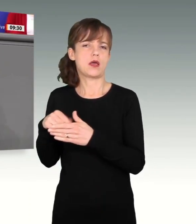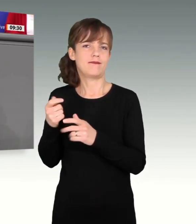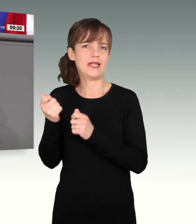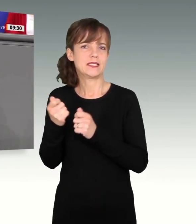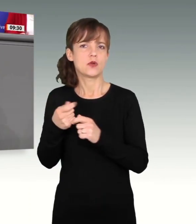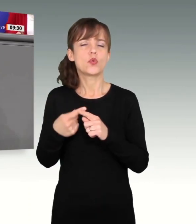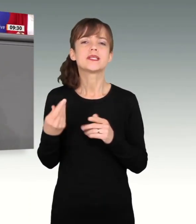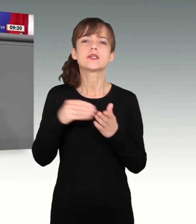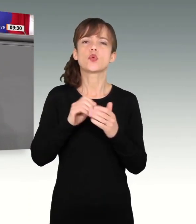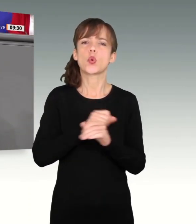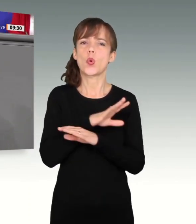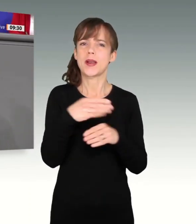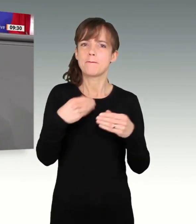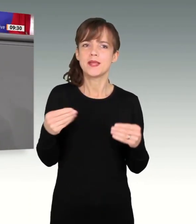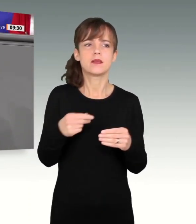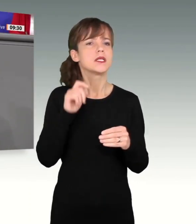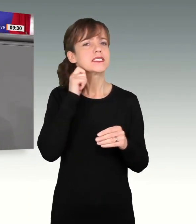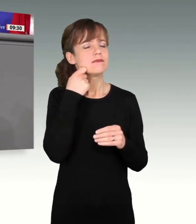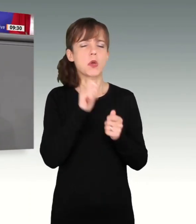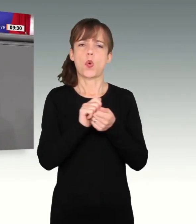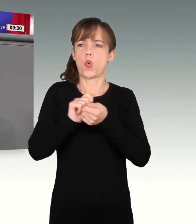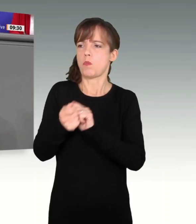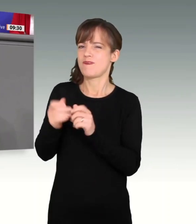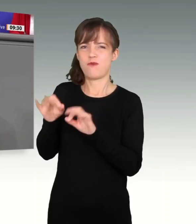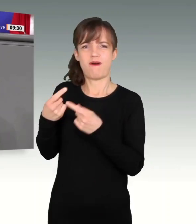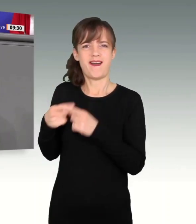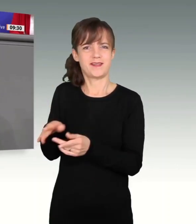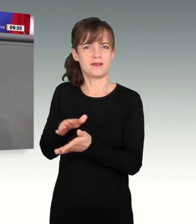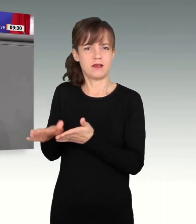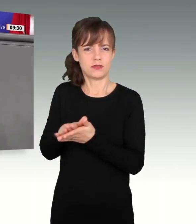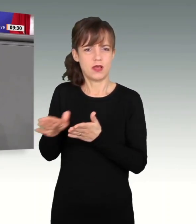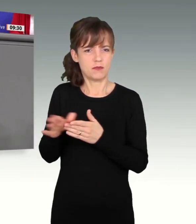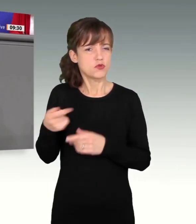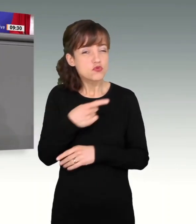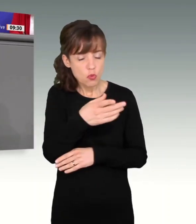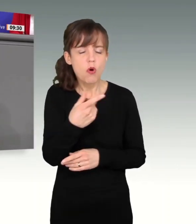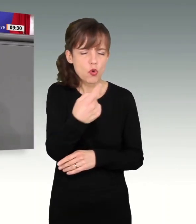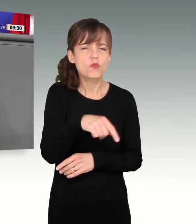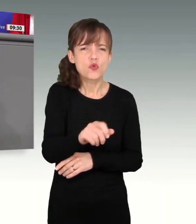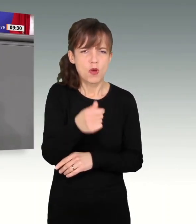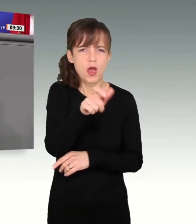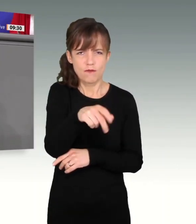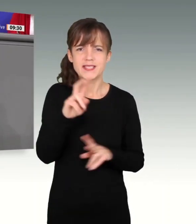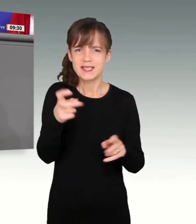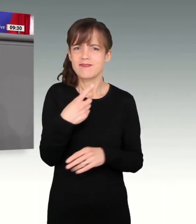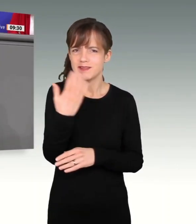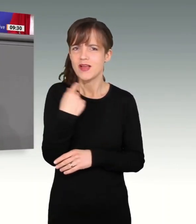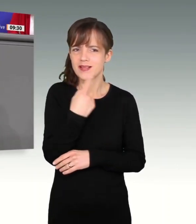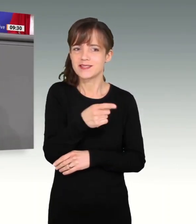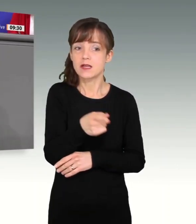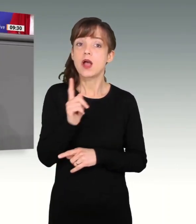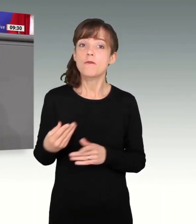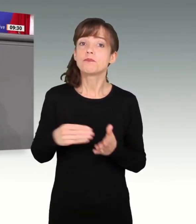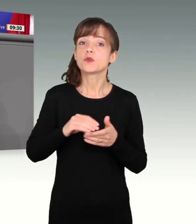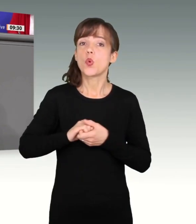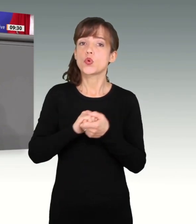Coronamitteln für andere Zecke. Wir kommen gleich zu Ihnen noch, Herr Dürm. Herr Dürm, Sie werden gleich noch mal zitiert. Alles gut. Und auch die Union ist